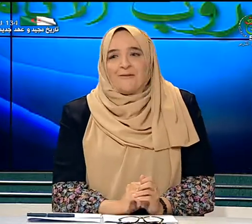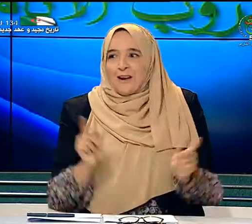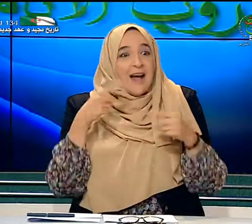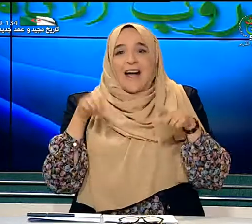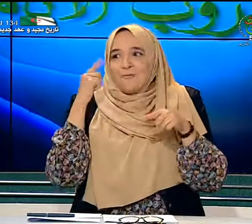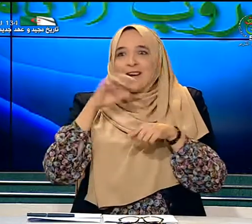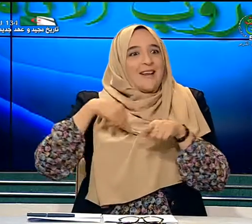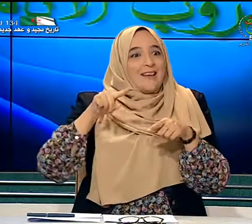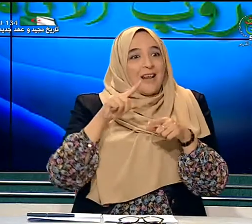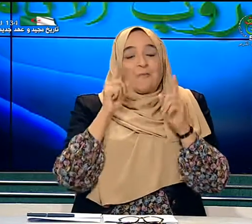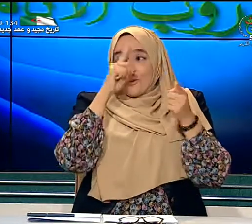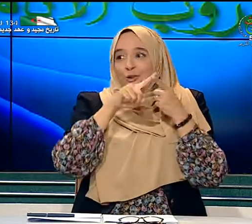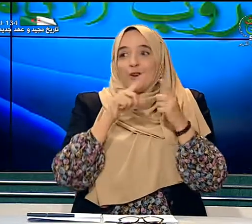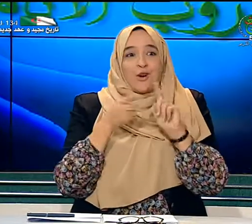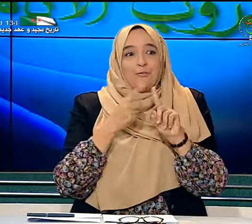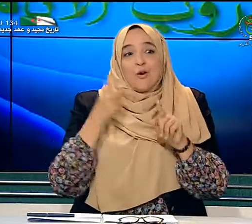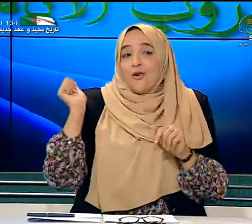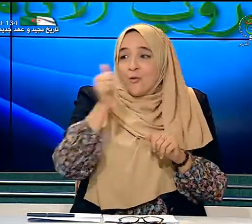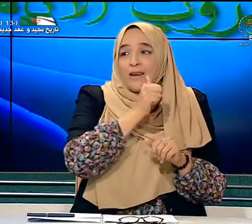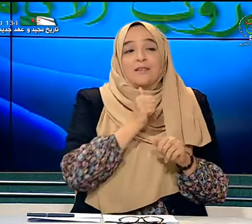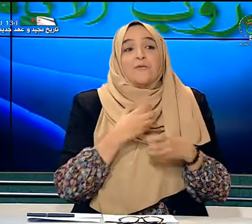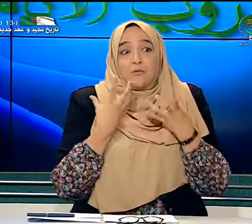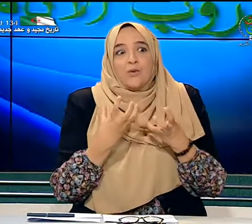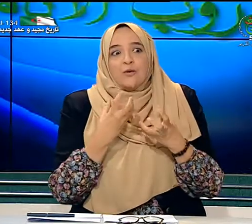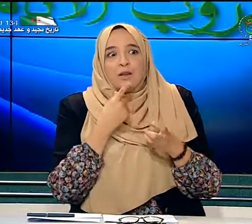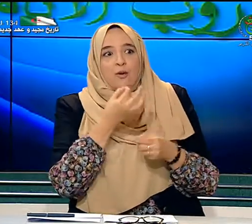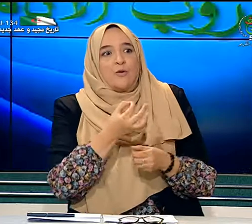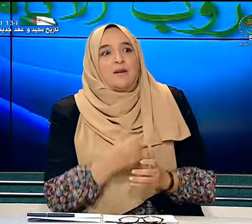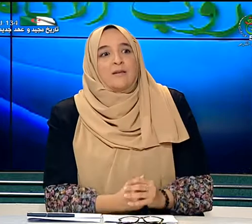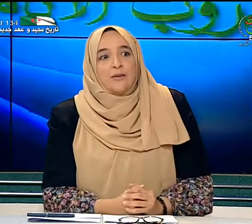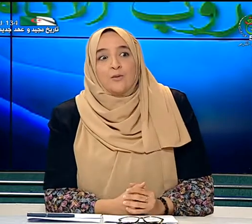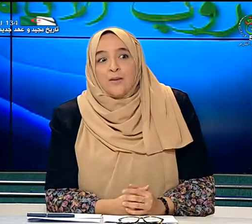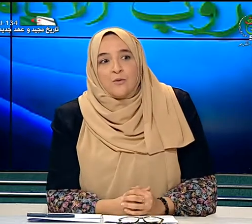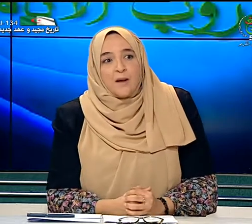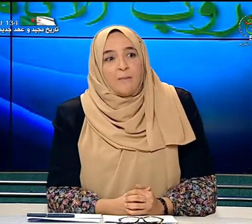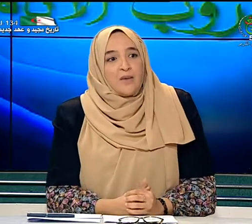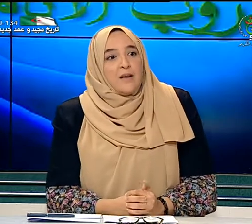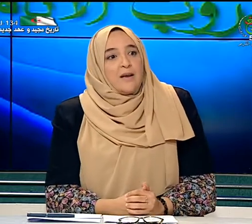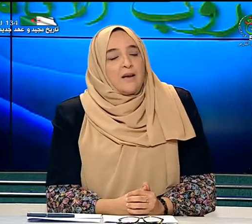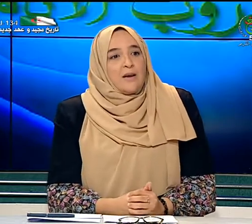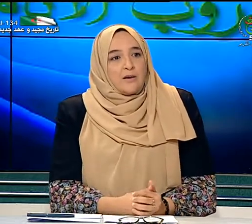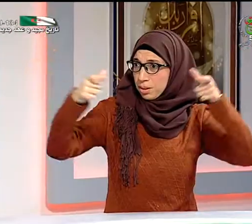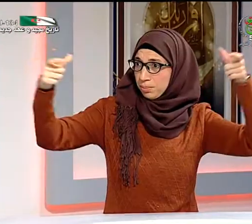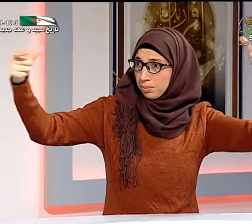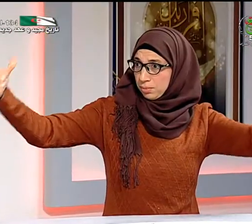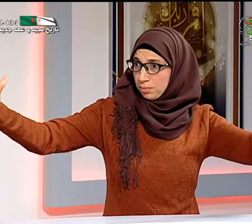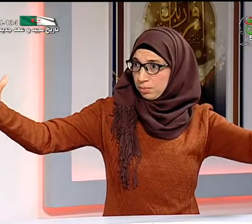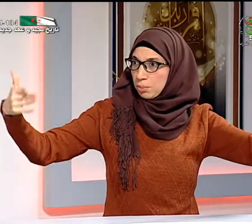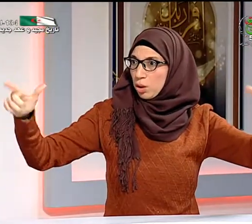أعلم أن الموضوع مهم وكل واحدة فيكم تريد أن تقول تدلوا بدلويها نعم في المدرسة في